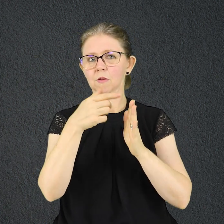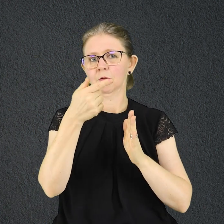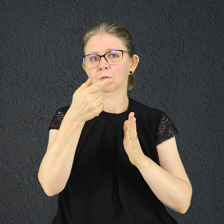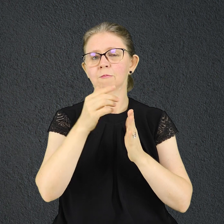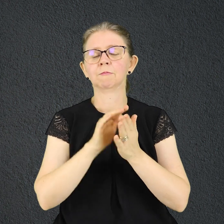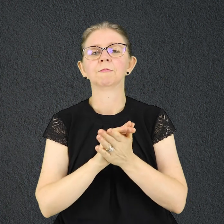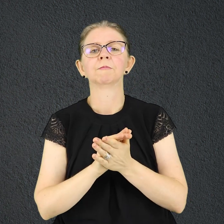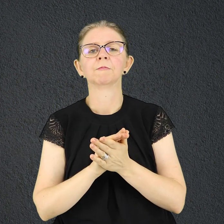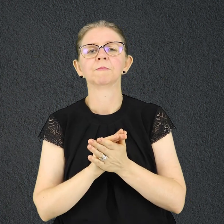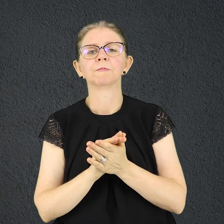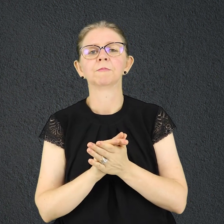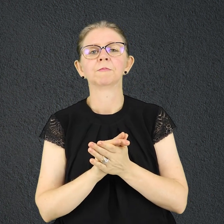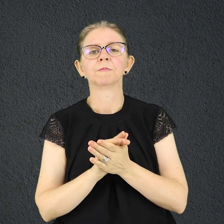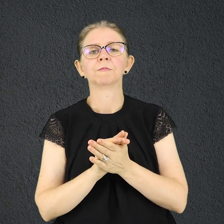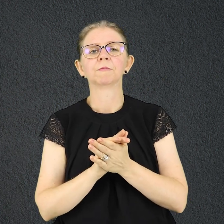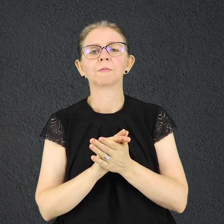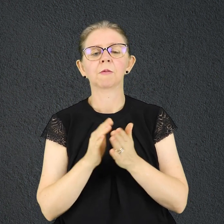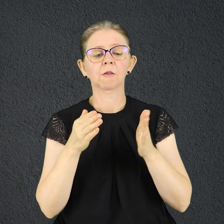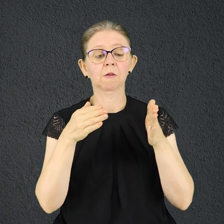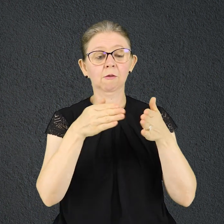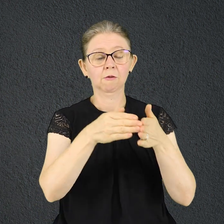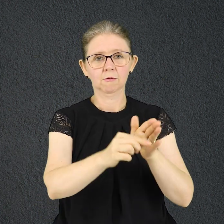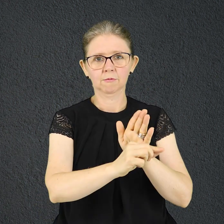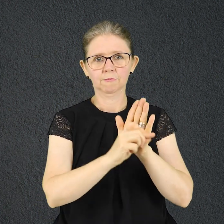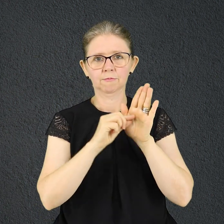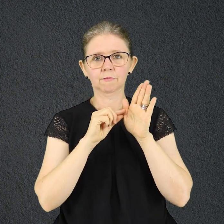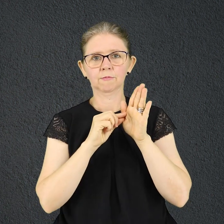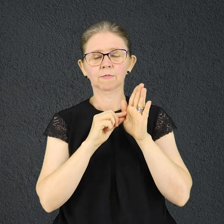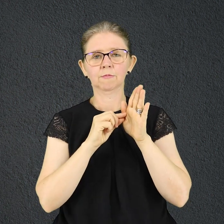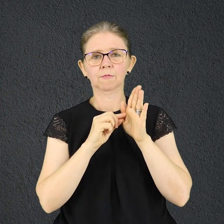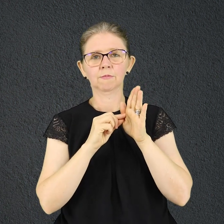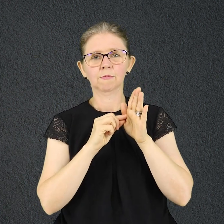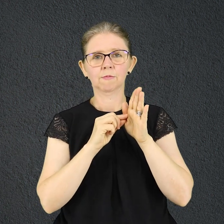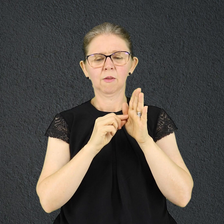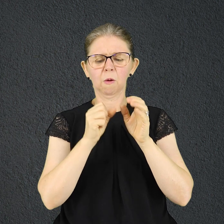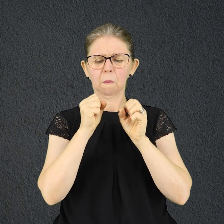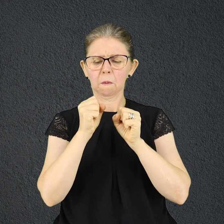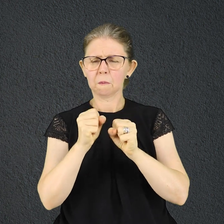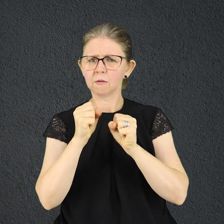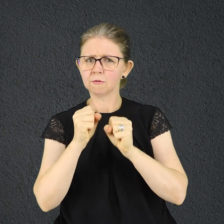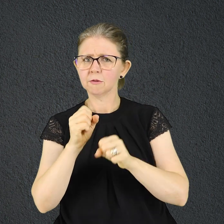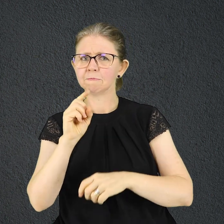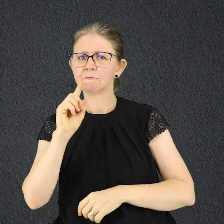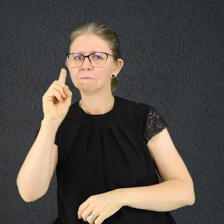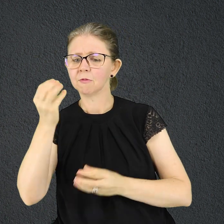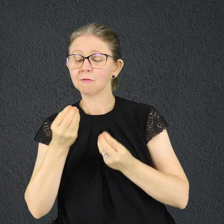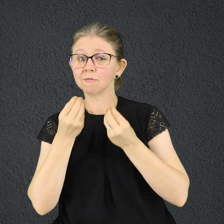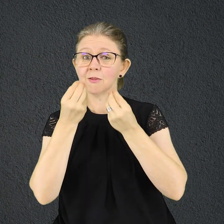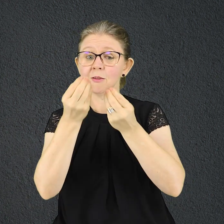Versículo em Destaque O Divino Poder de Deus nos deu tudo de que necessitamos para a vida e para a